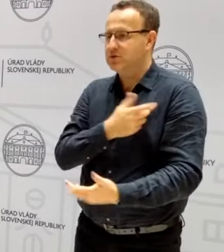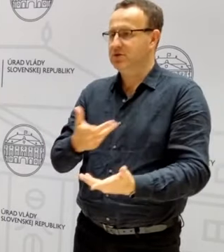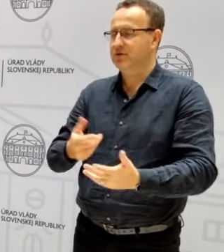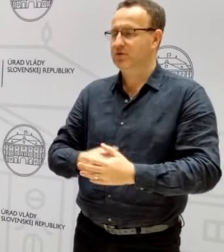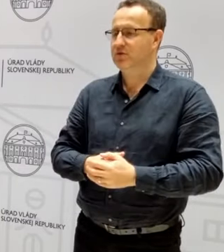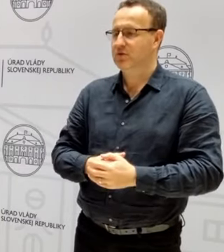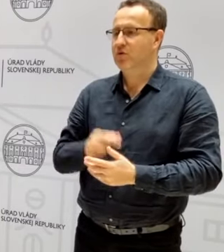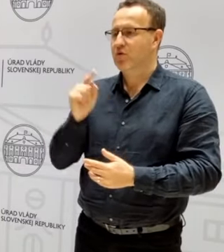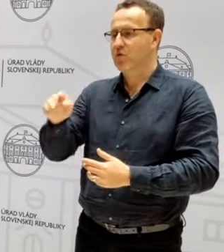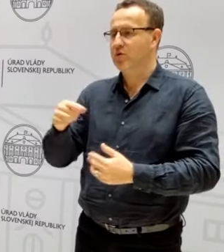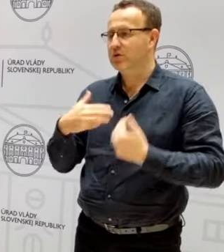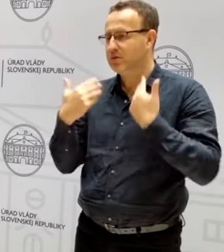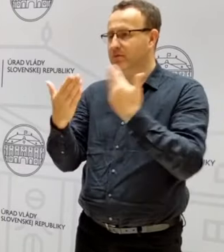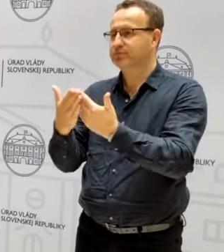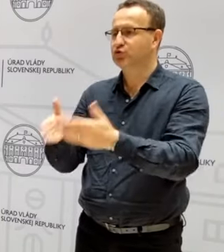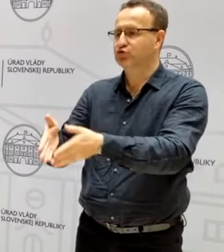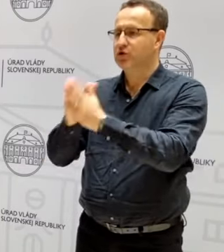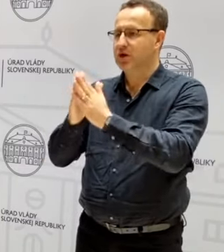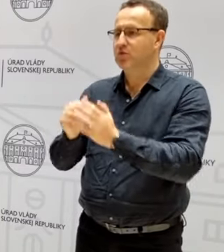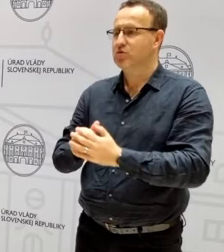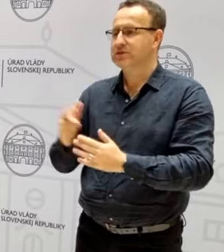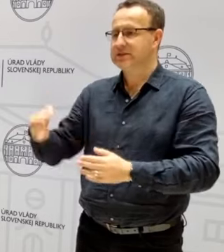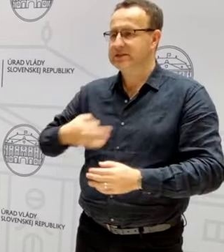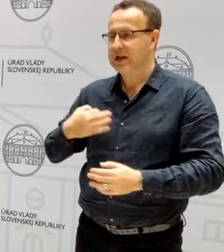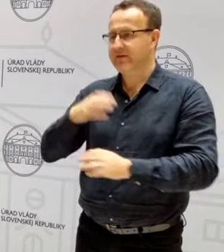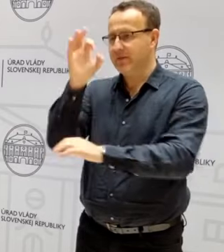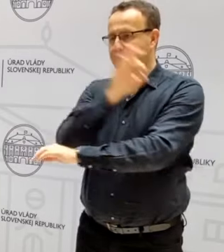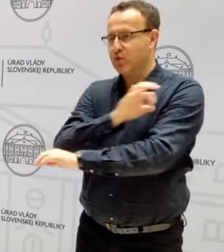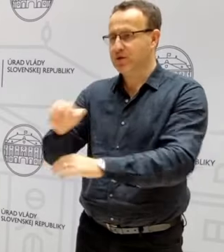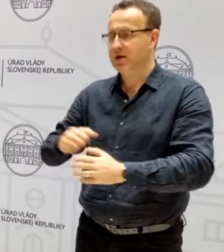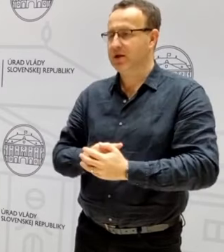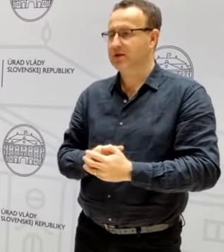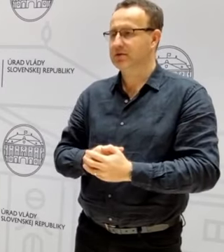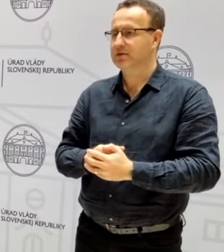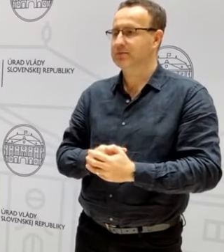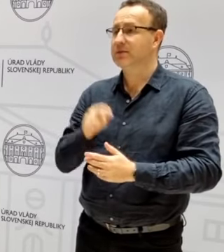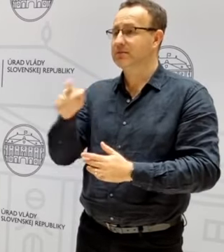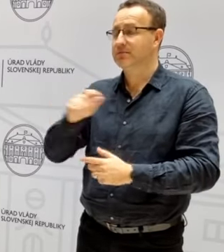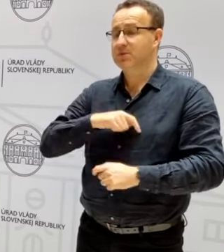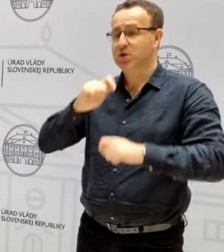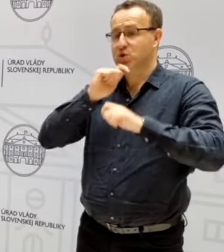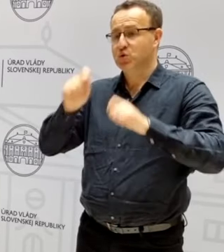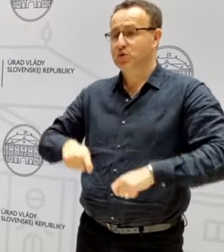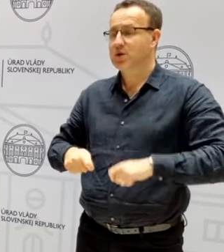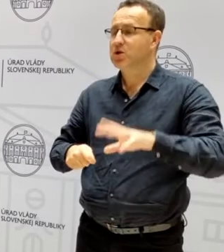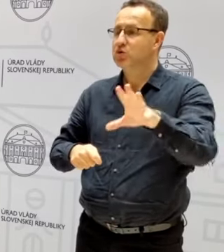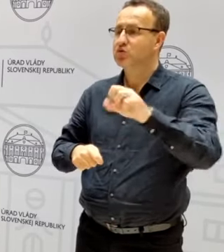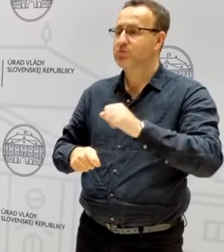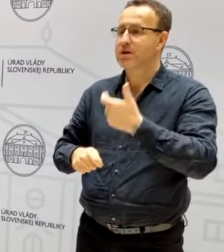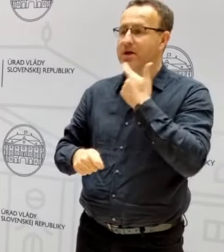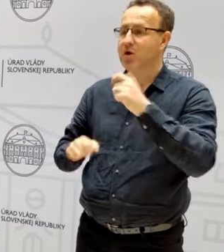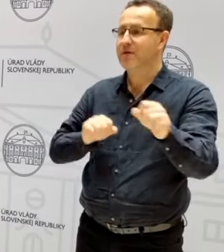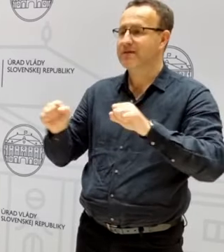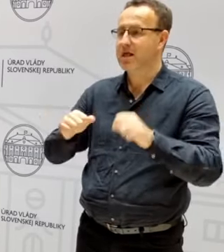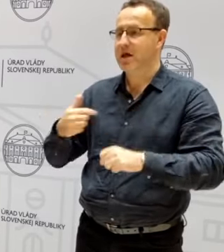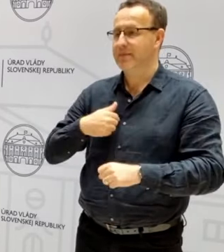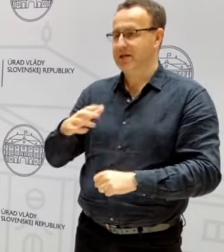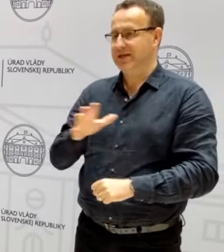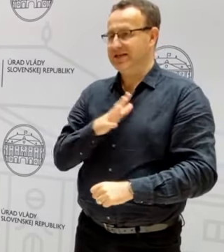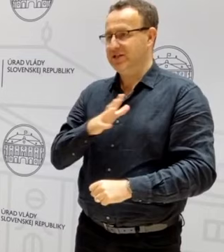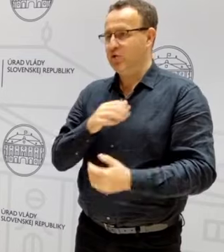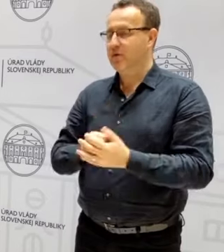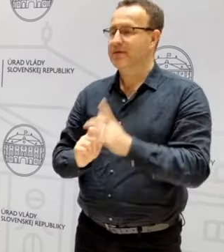ktorí podali žiadosti na zdravé projekty. A tak sme sa rozhodli, že zoberieme ako vláda na seba to riziko,